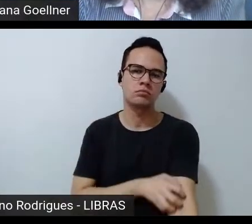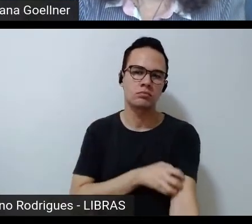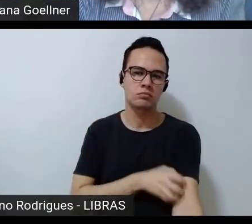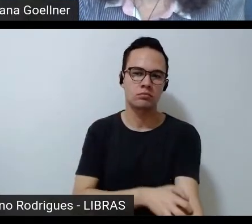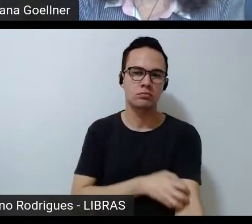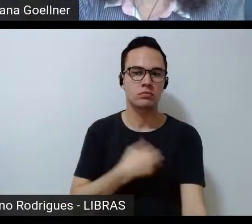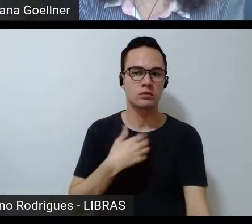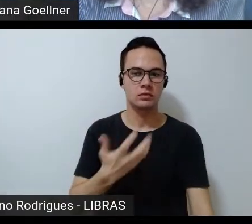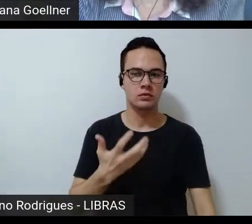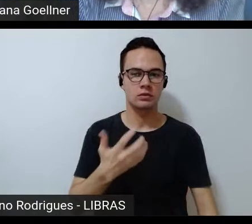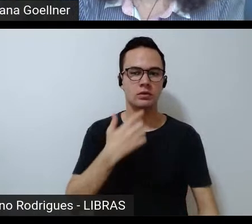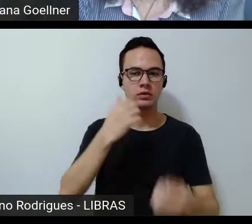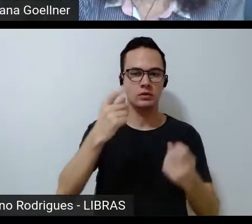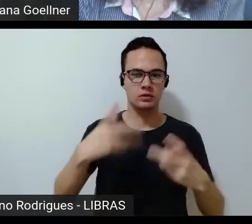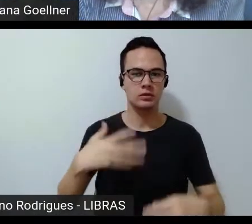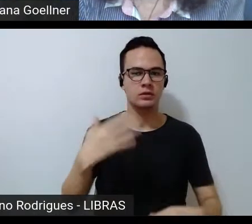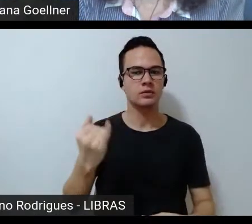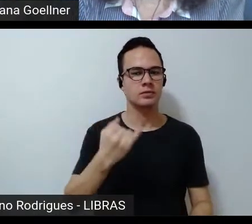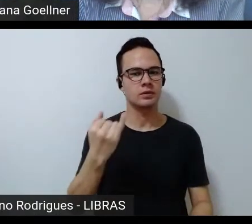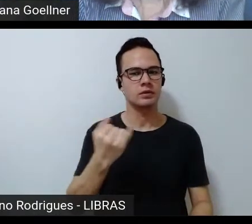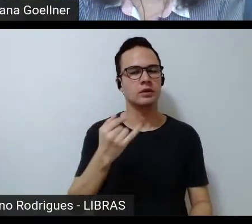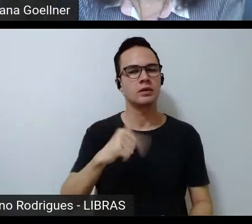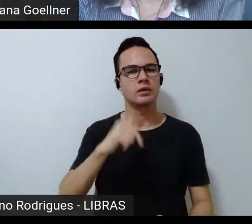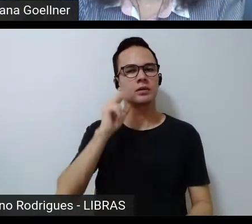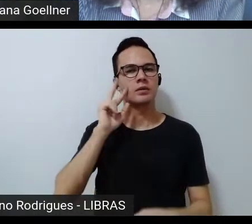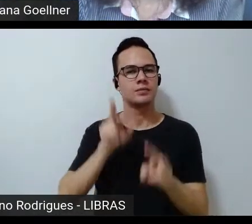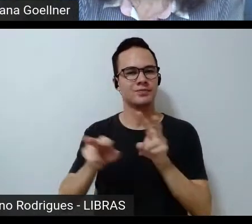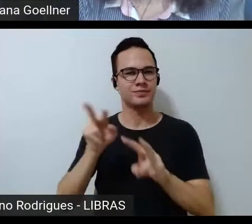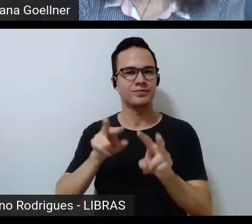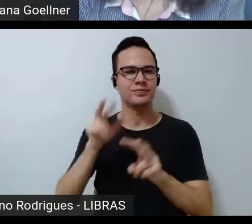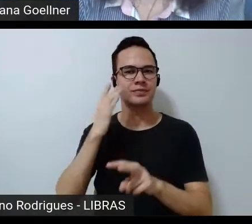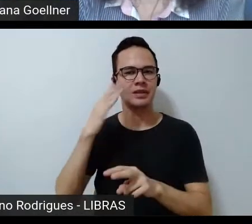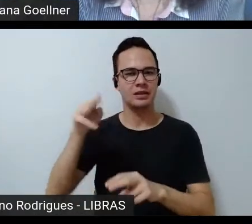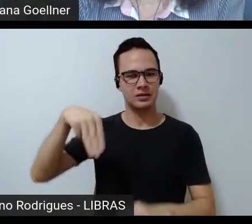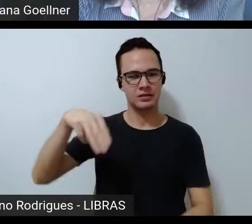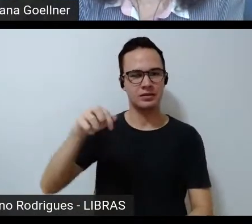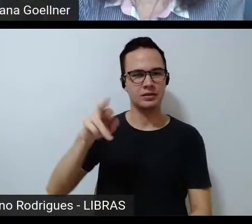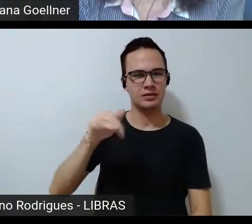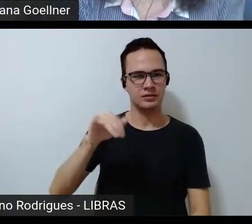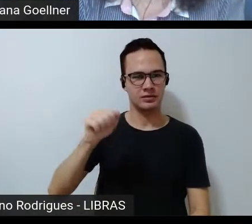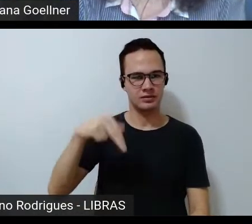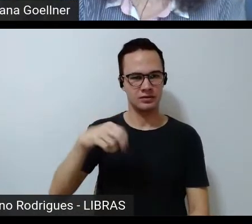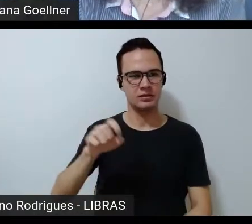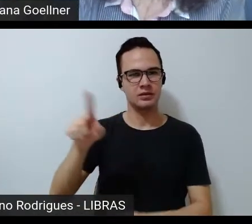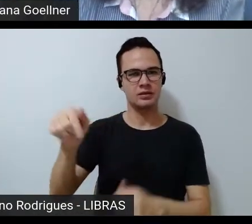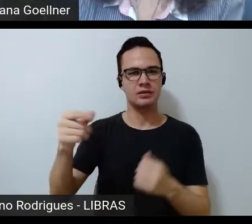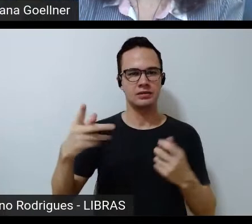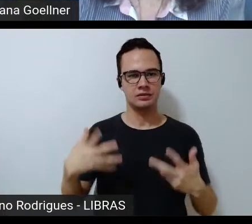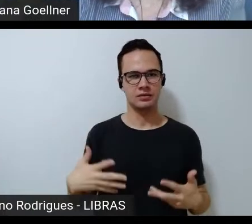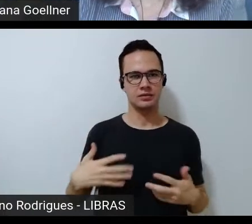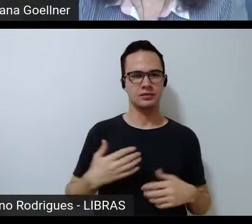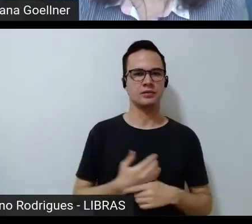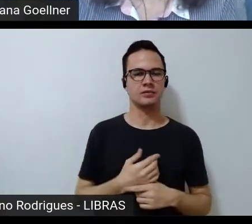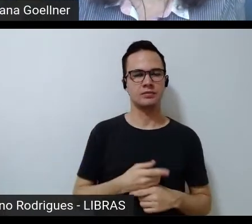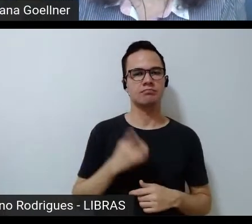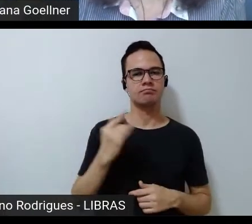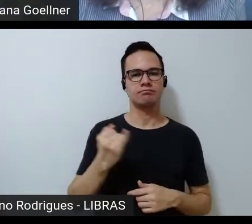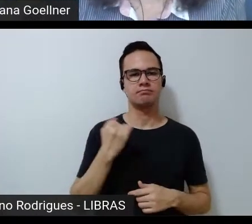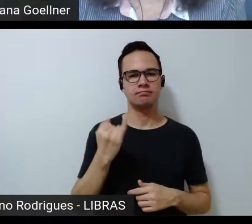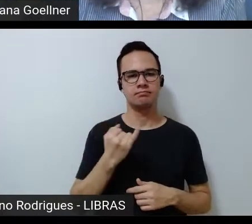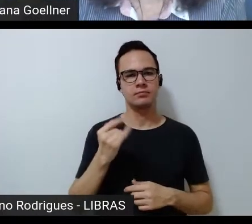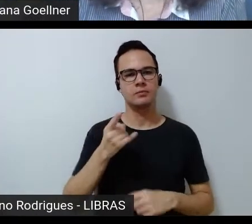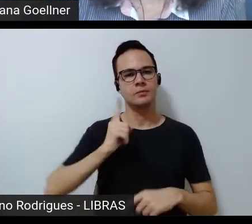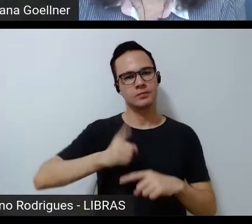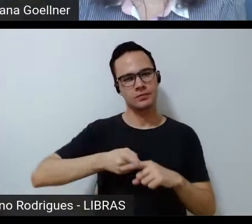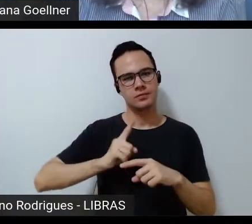Gostaria de dizer que é fundamental a gente olhar acho que o que a Mariane traz na fala dela é importante porque, de